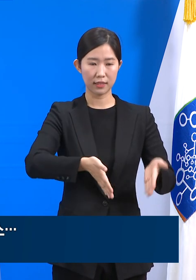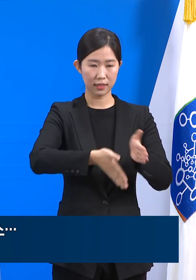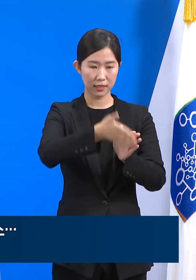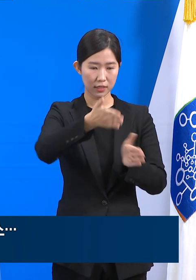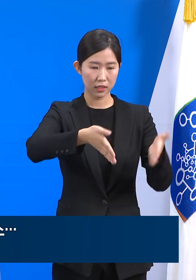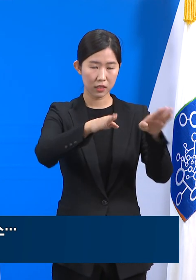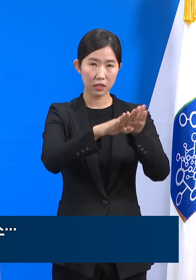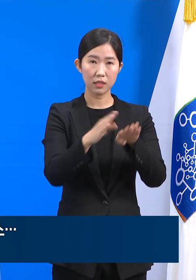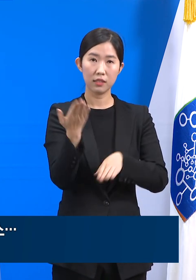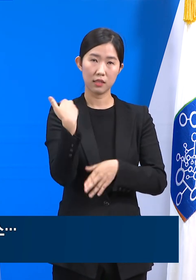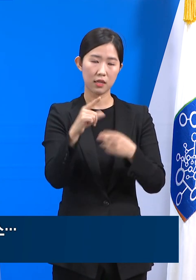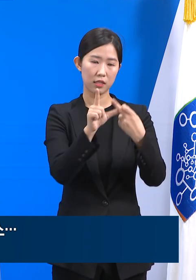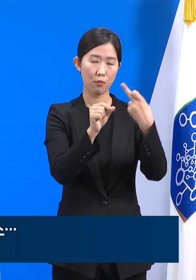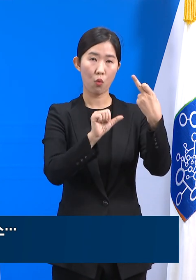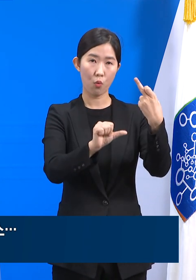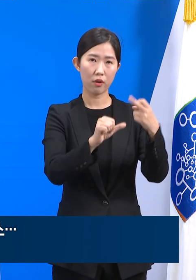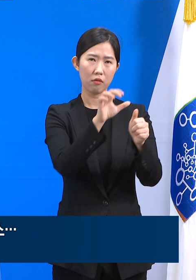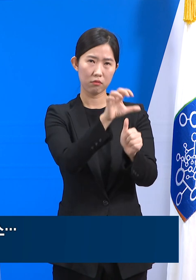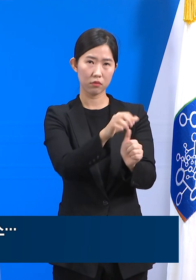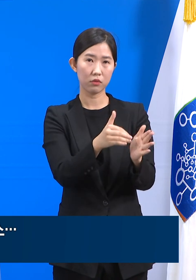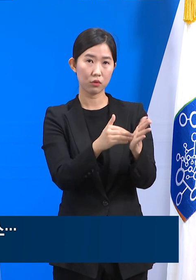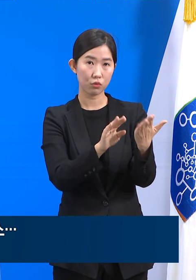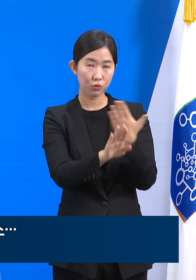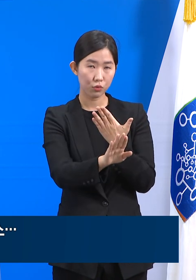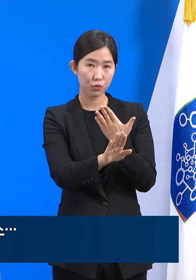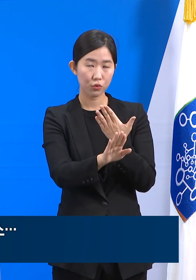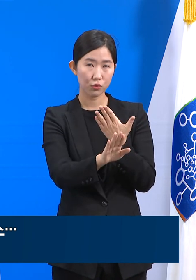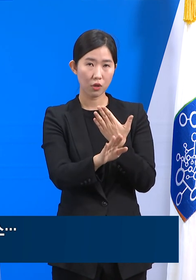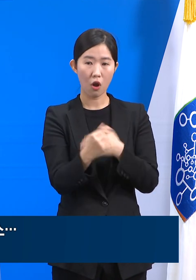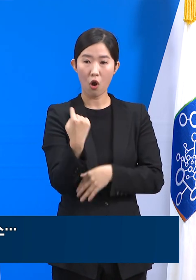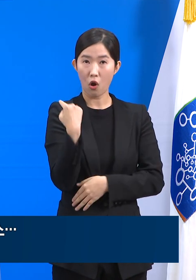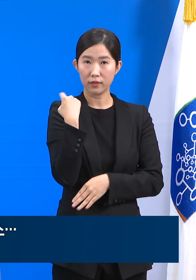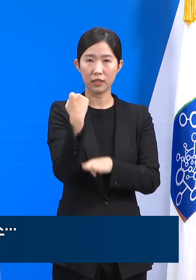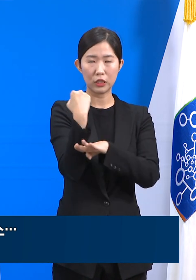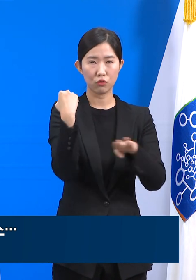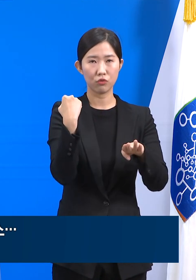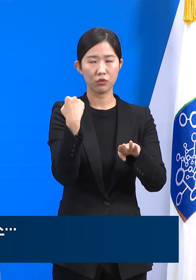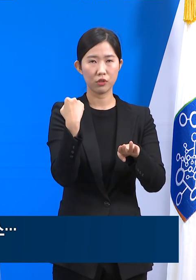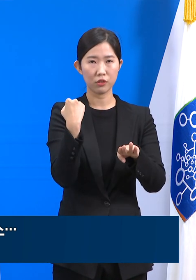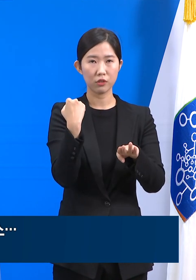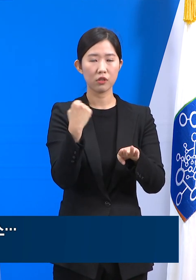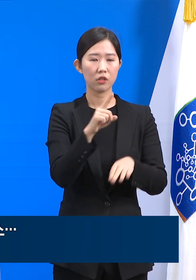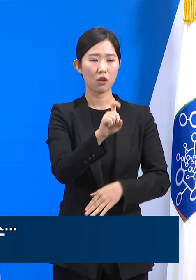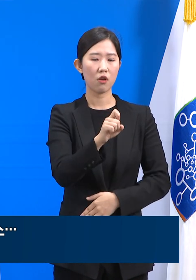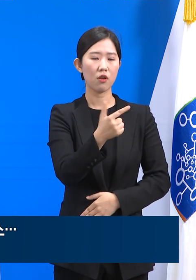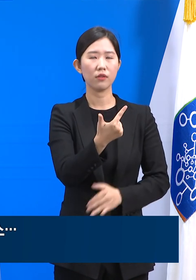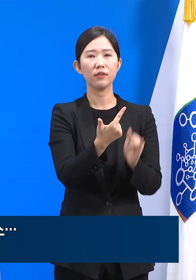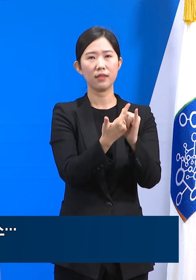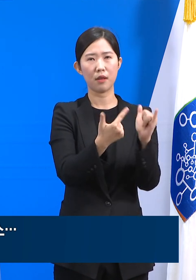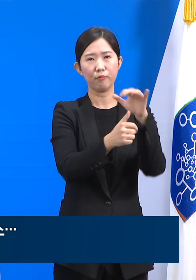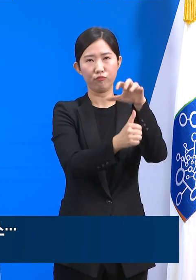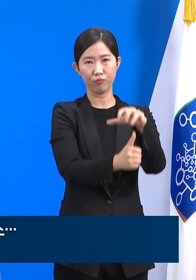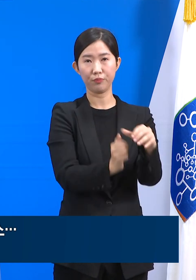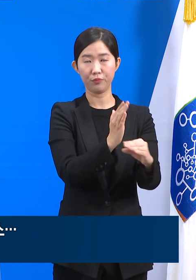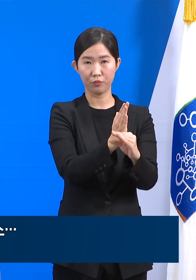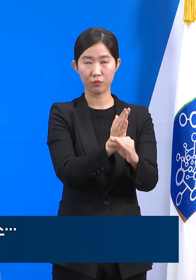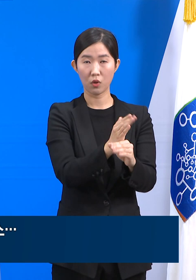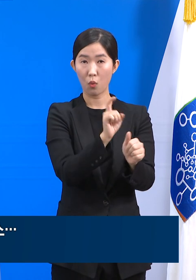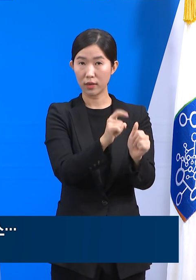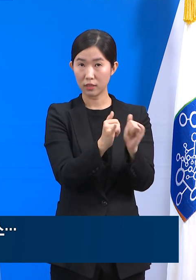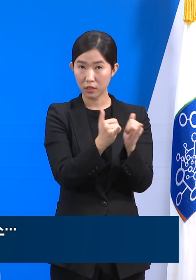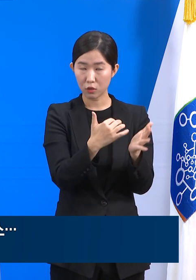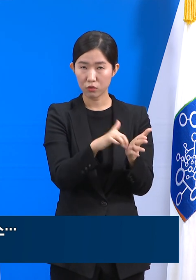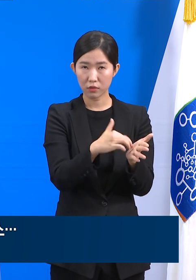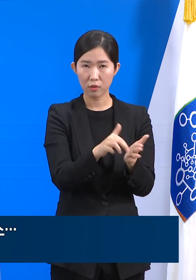역시 23일 22시 기준 16명이 코호트 격리 조치 중입니다. 확진자는 이 중